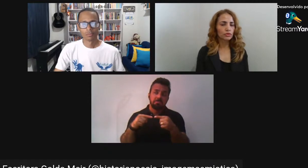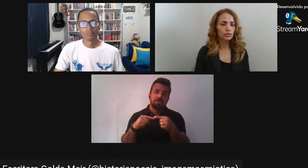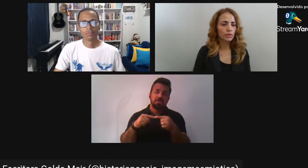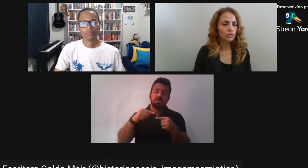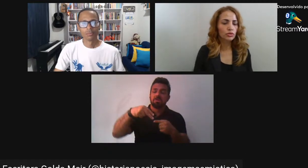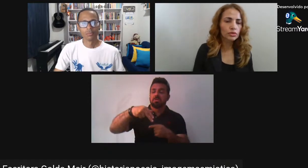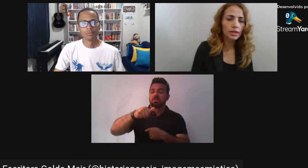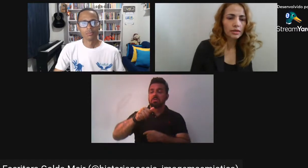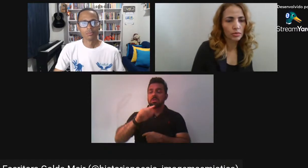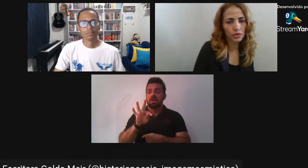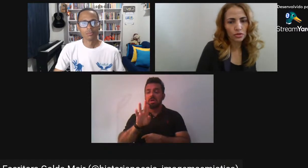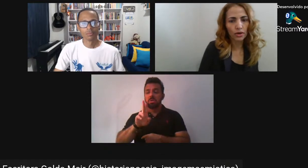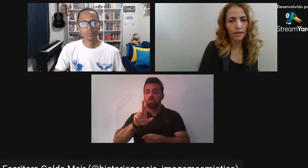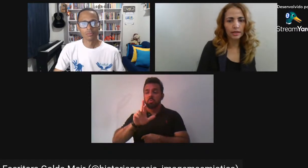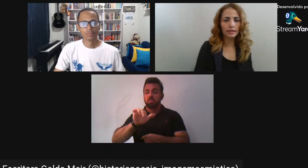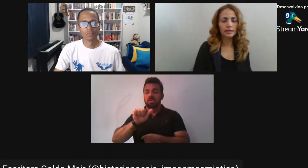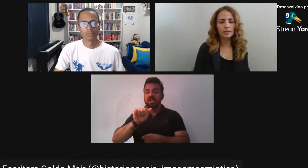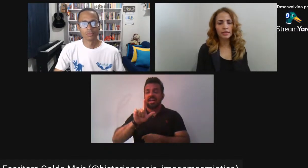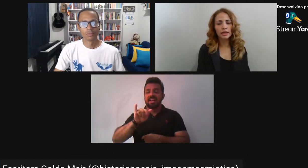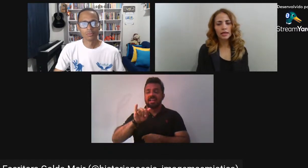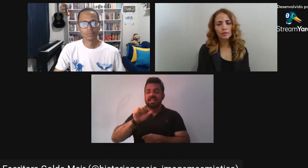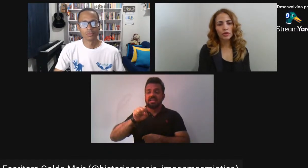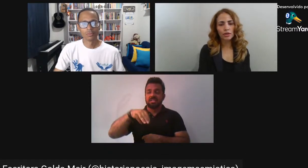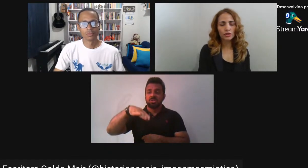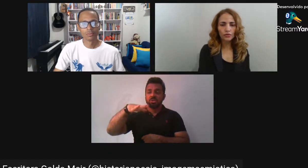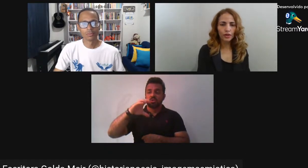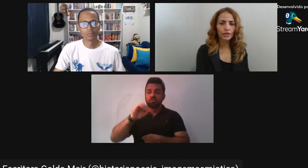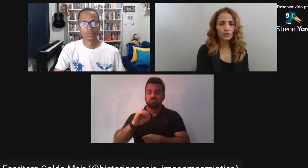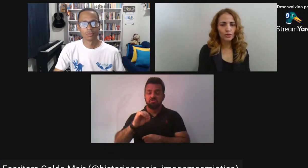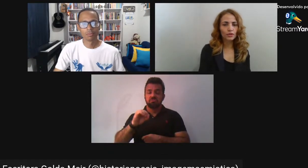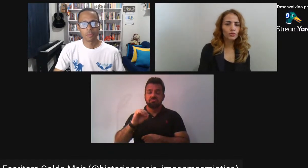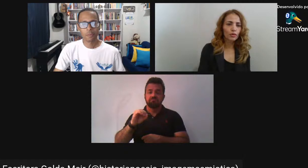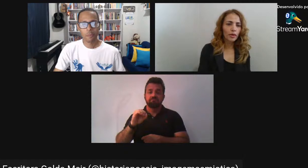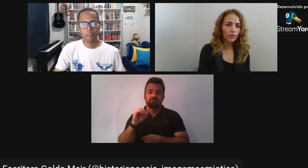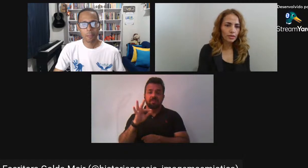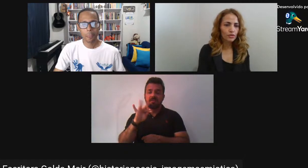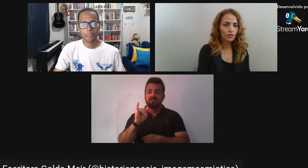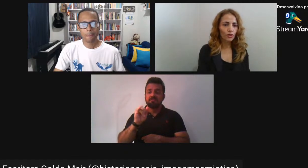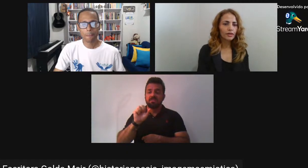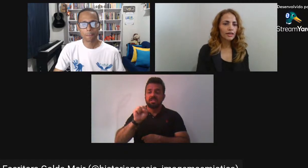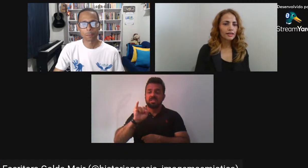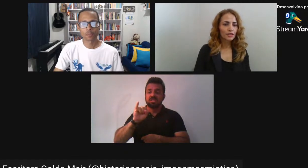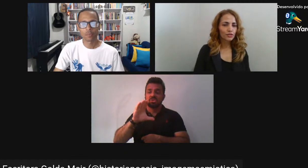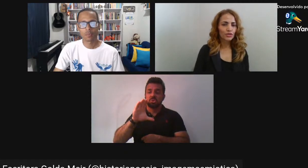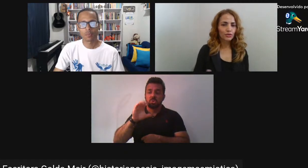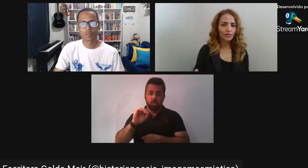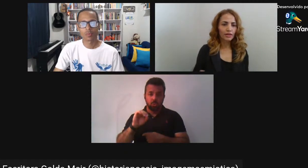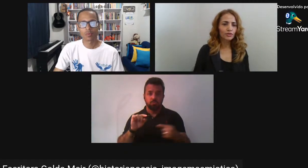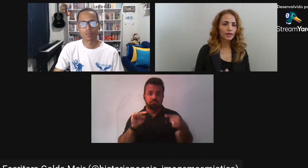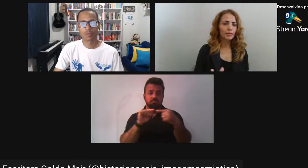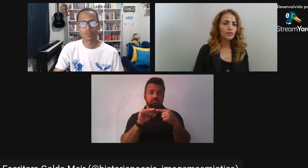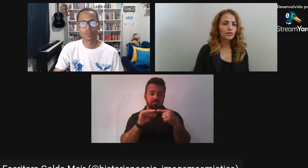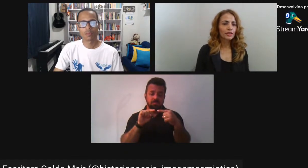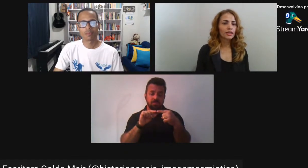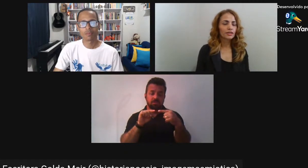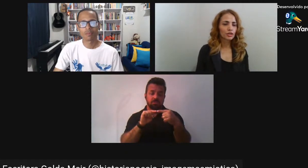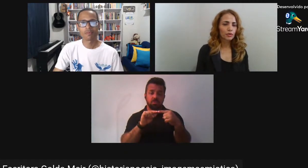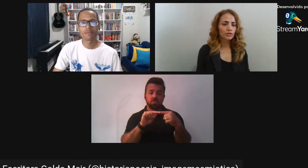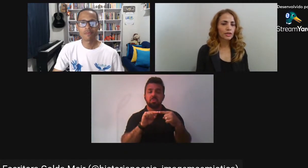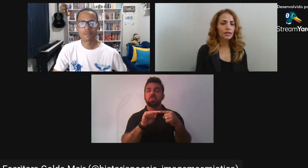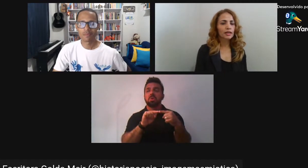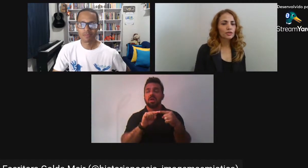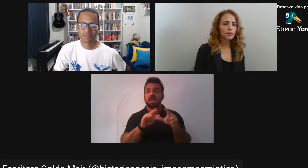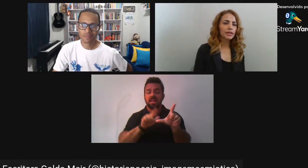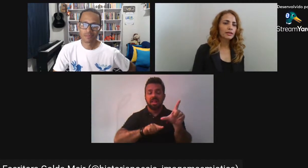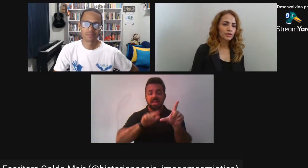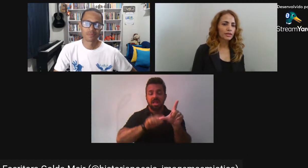astuta sobre história e letras Porque eu acho que no final das contas Tudo é uma coisa só Se dividir em vários ramos E que a gente